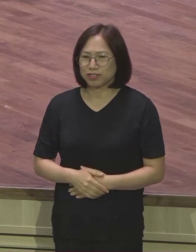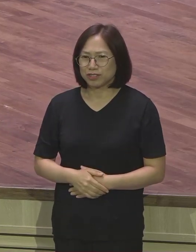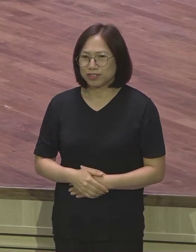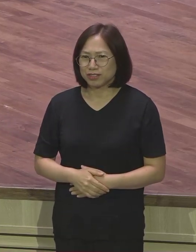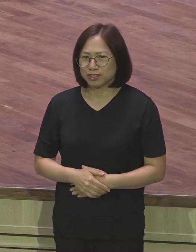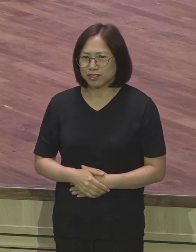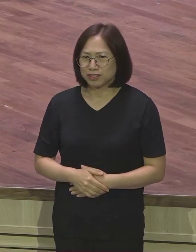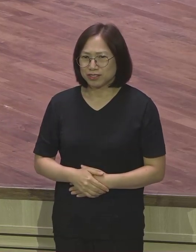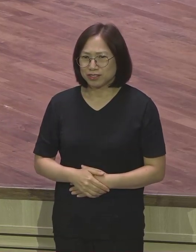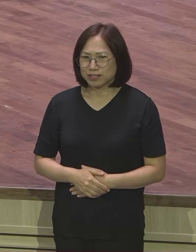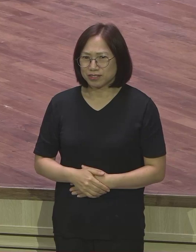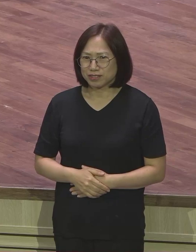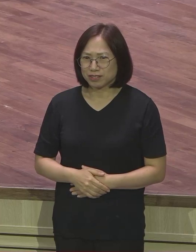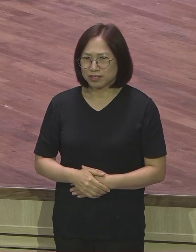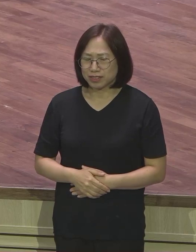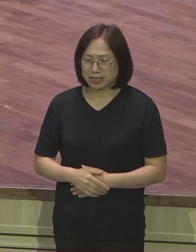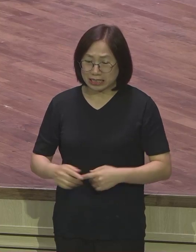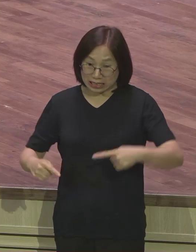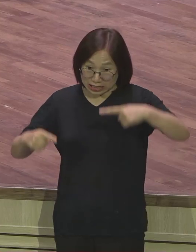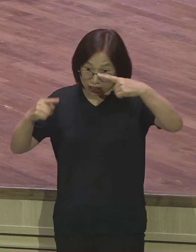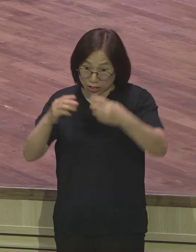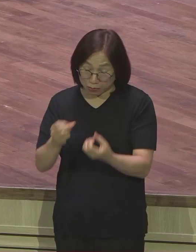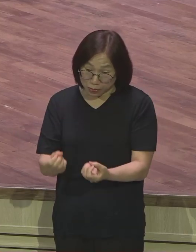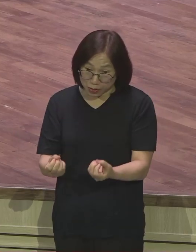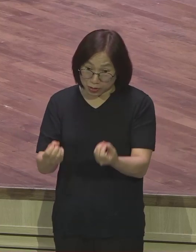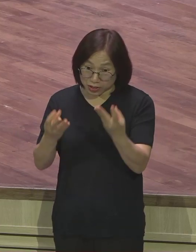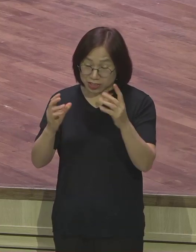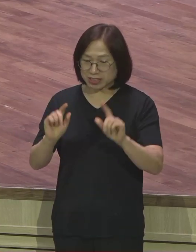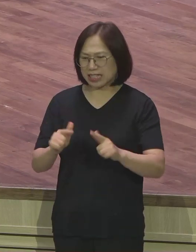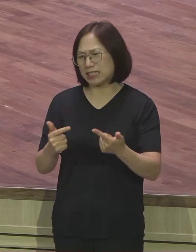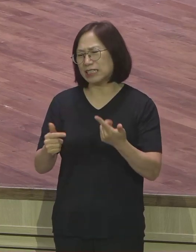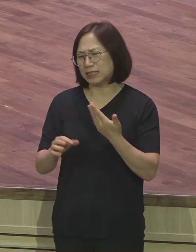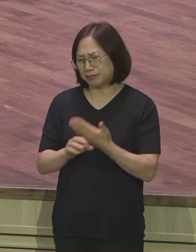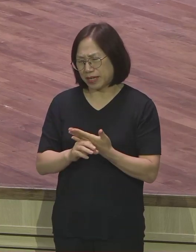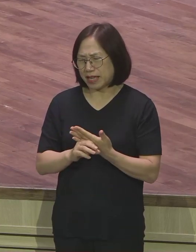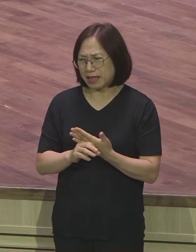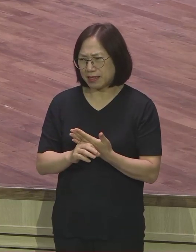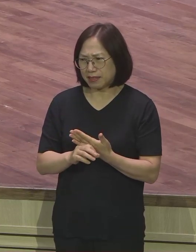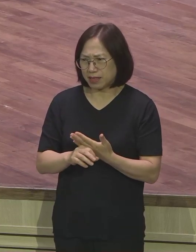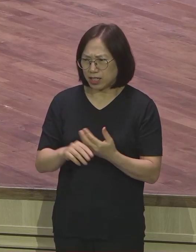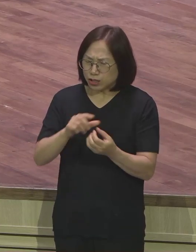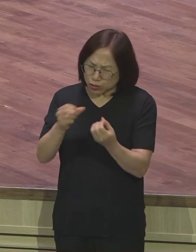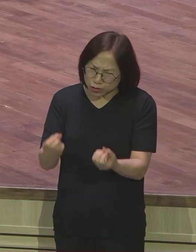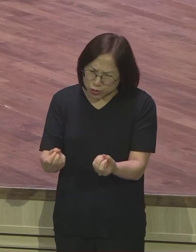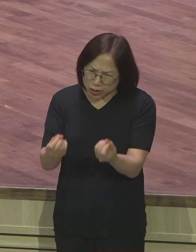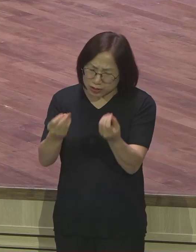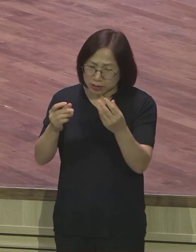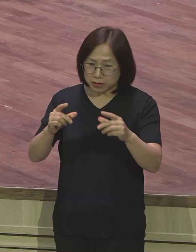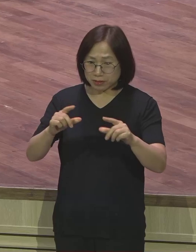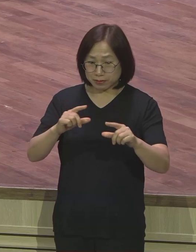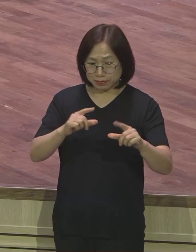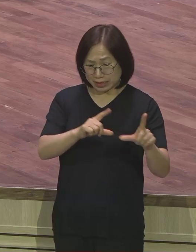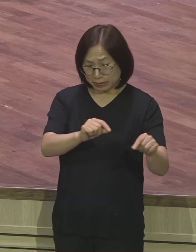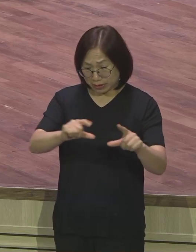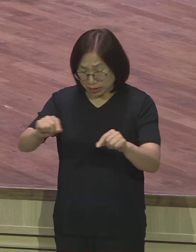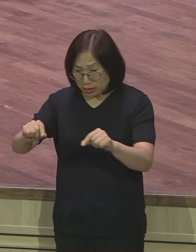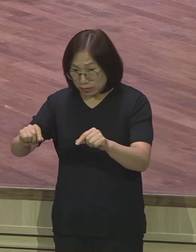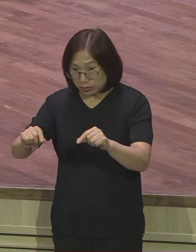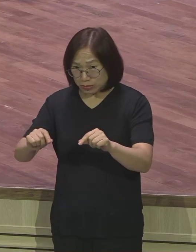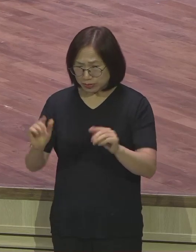설 명절은 아니지만 추석에도 여전히 차례 제사 문화 진행되고 있습니다. 오늘도 수많은 사람들이